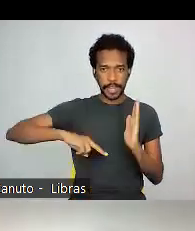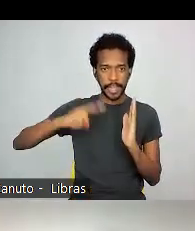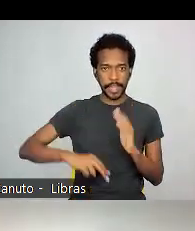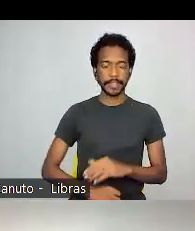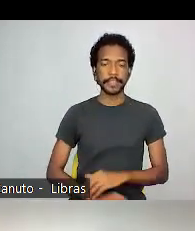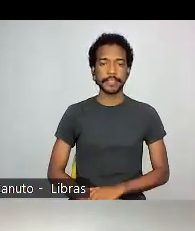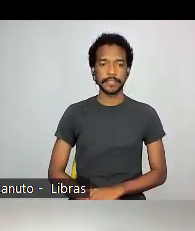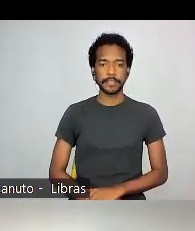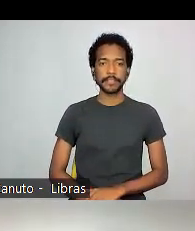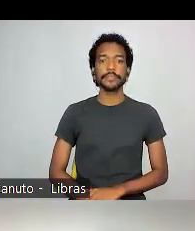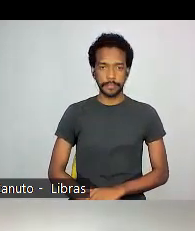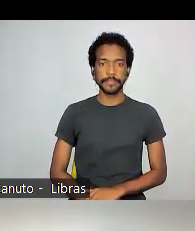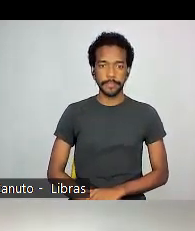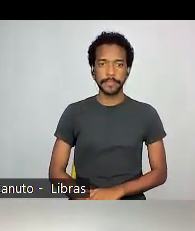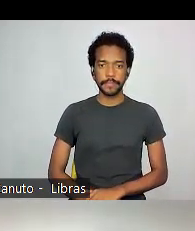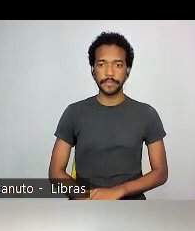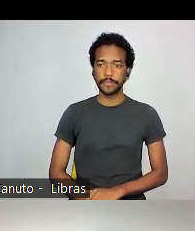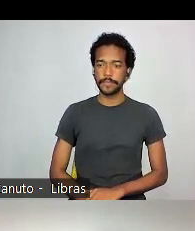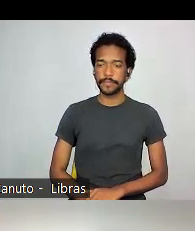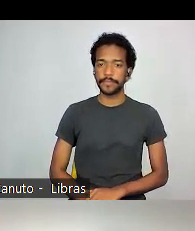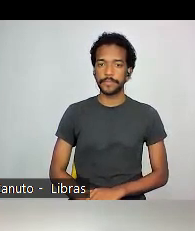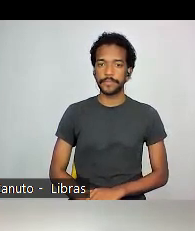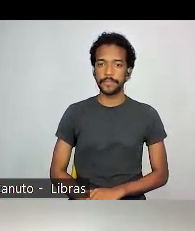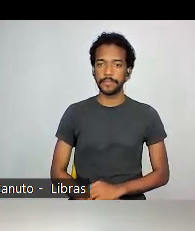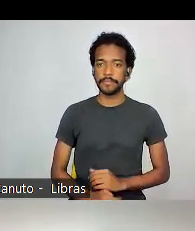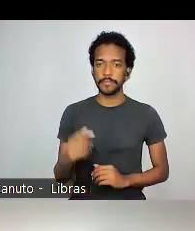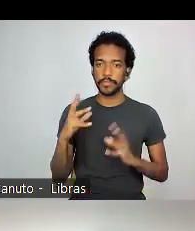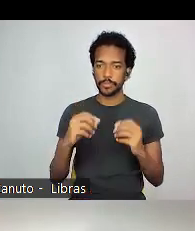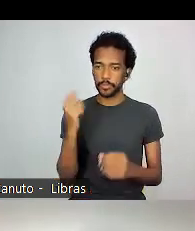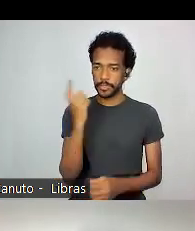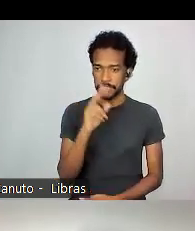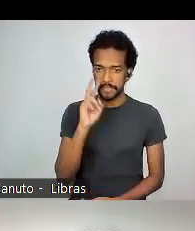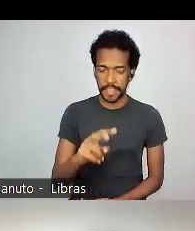Acho que começou já embaixo. isso. Obrigada.